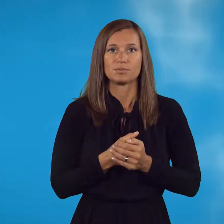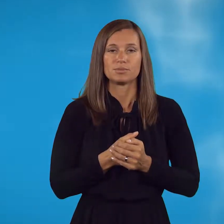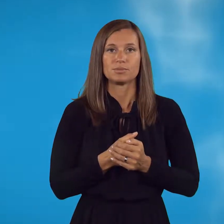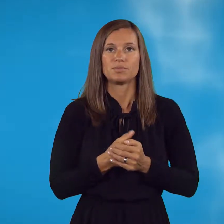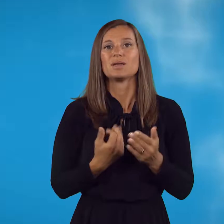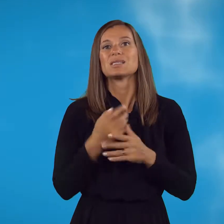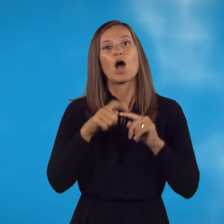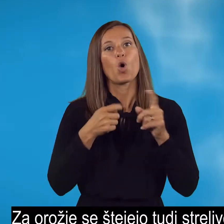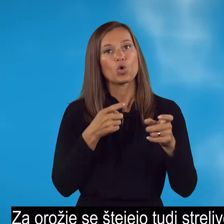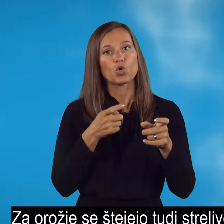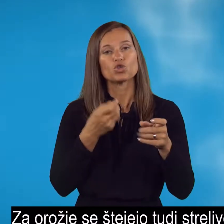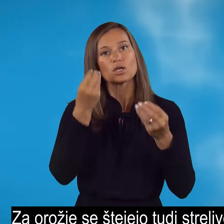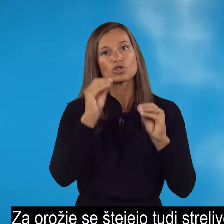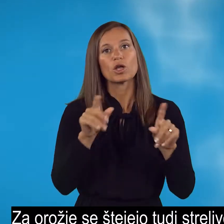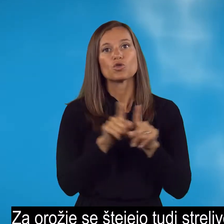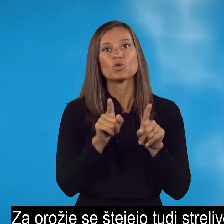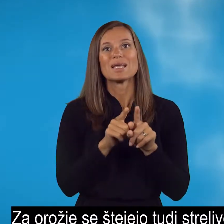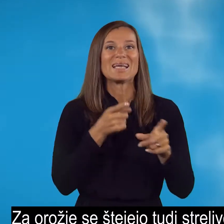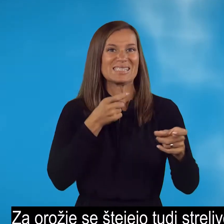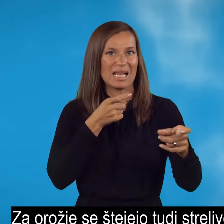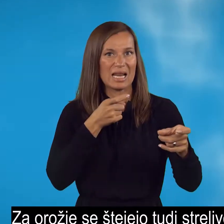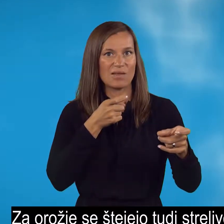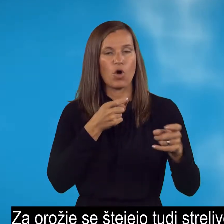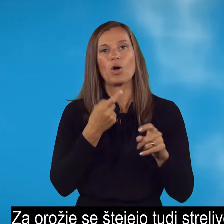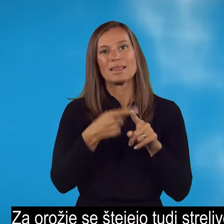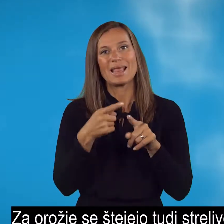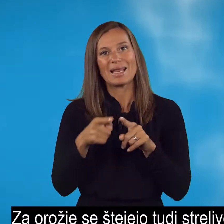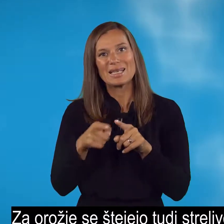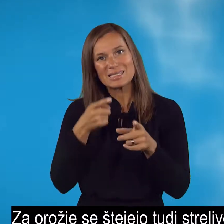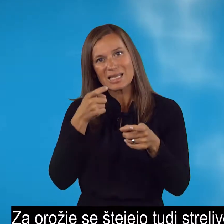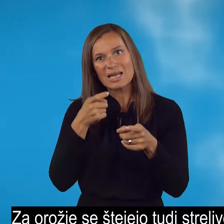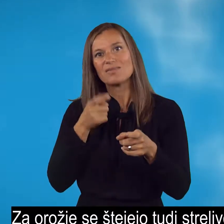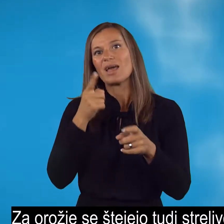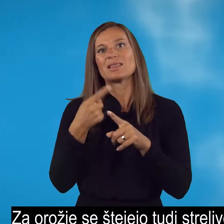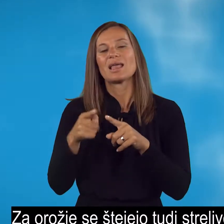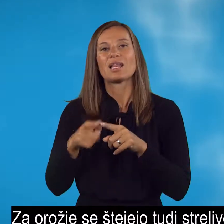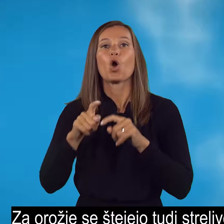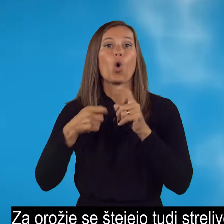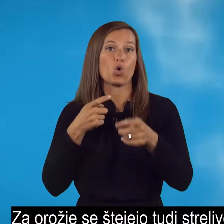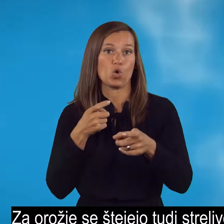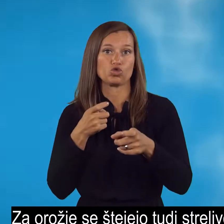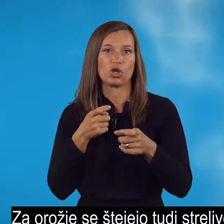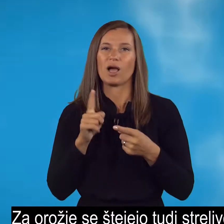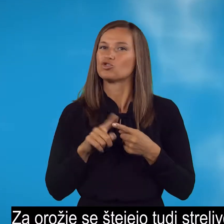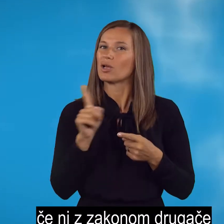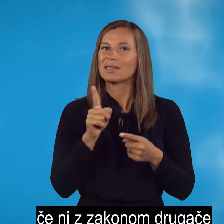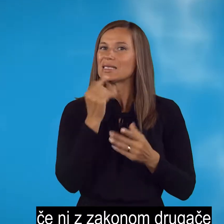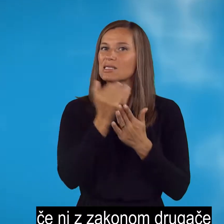Za orožje se štejejo tudi streljivo, deli streljiva in deli orožja, če ni z zakonom